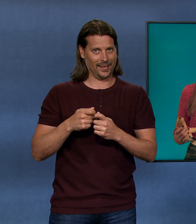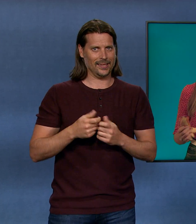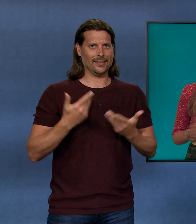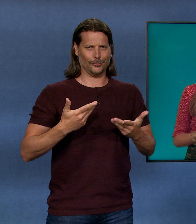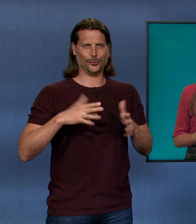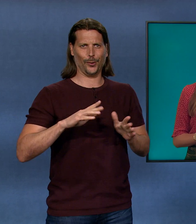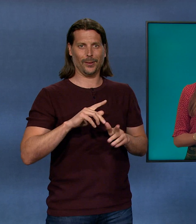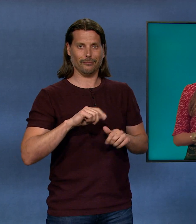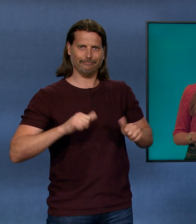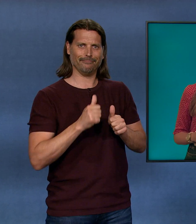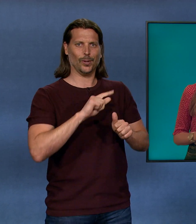habe ich dir gleich schon mal eine Quizfrage.